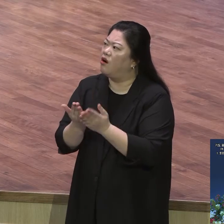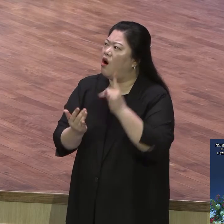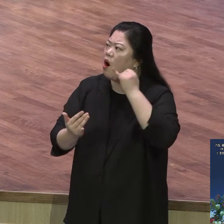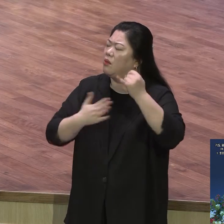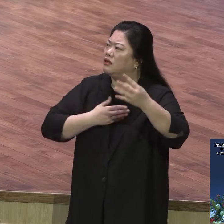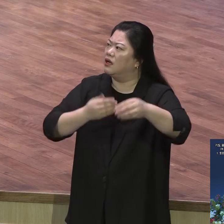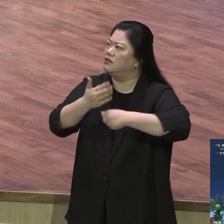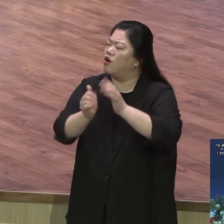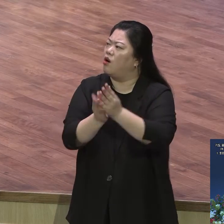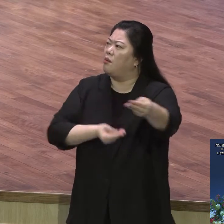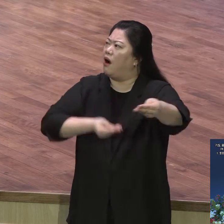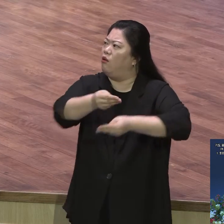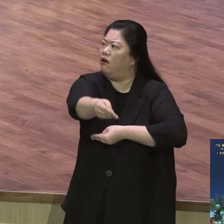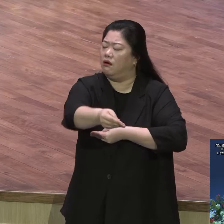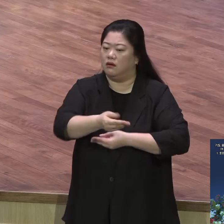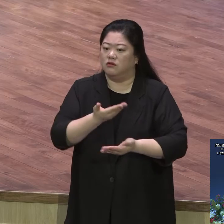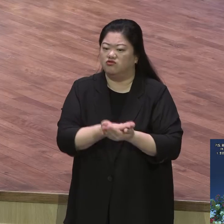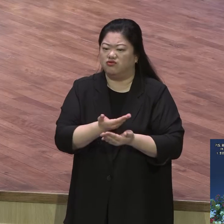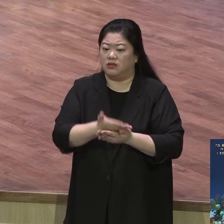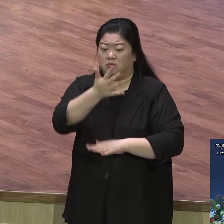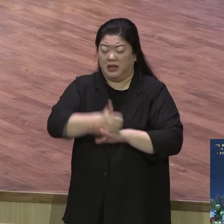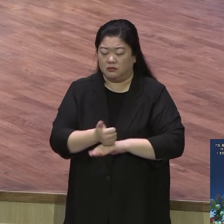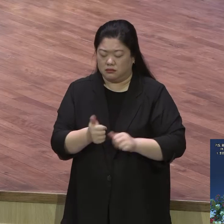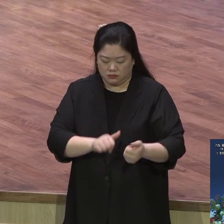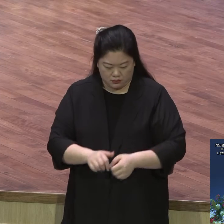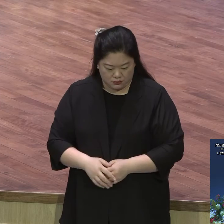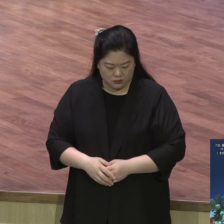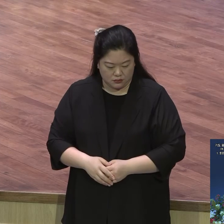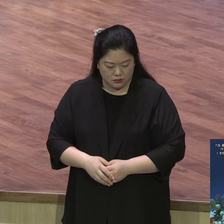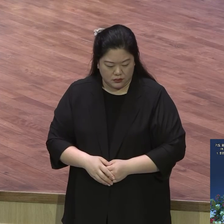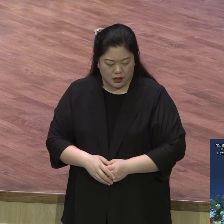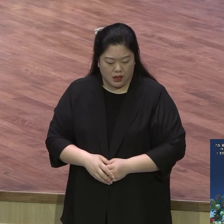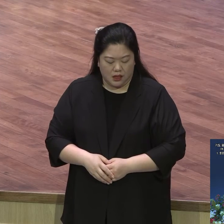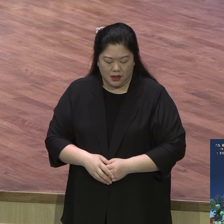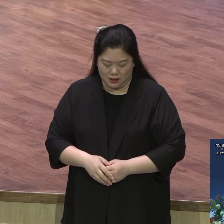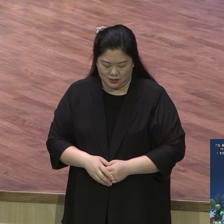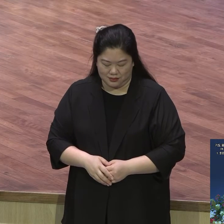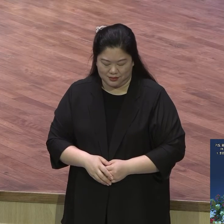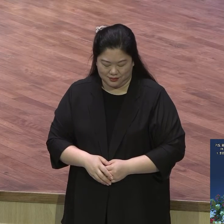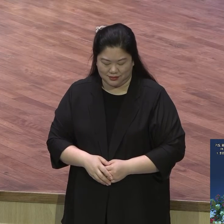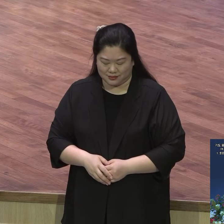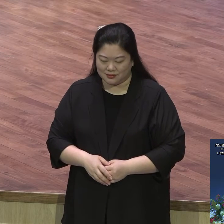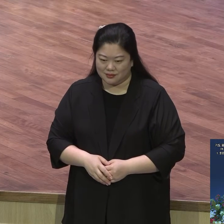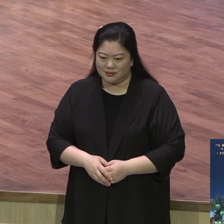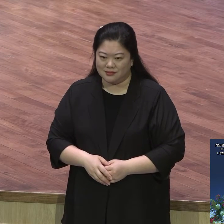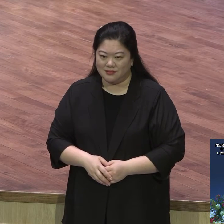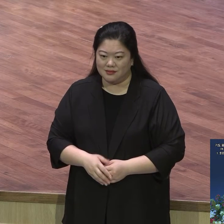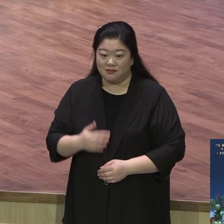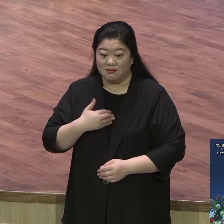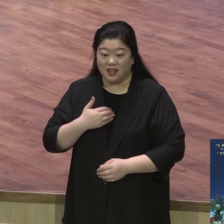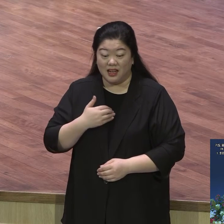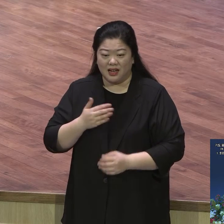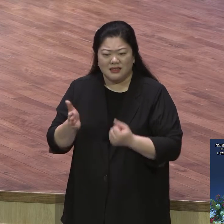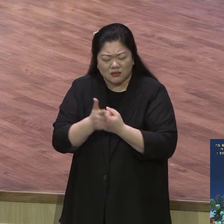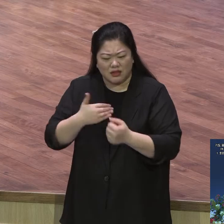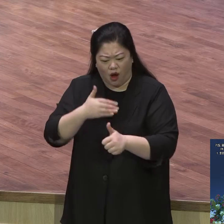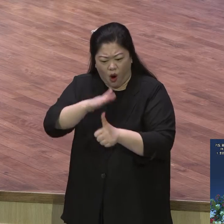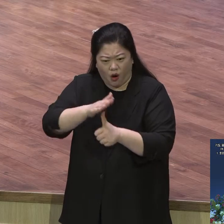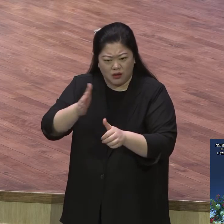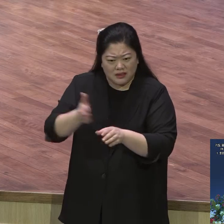여러분의 말이죠 삶 속에서 엄마가 기도를 많이 한다 그 하나만 해도요 엄청난